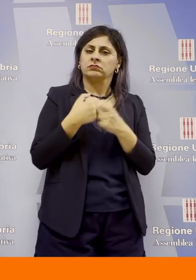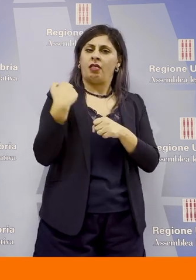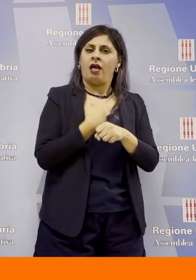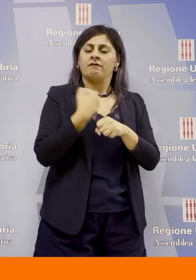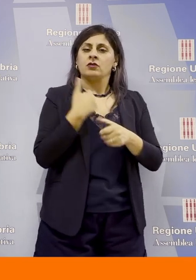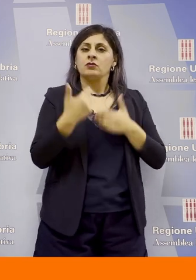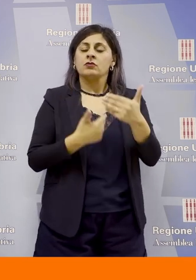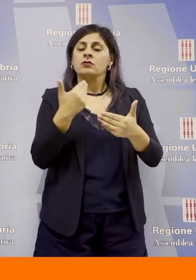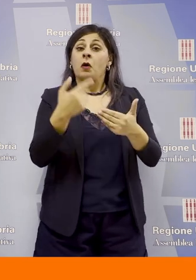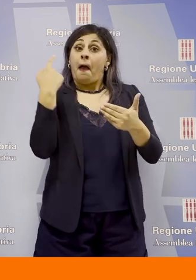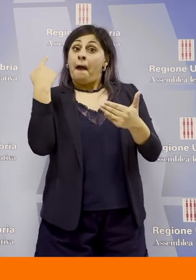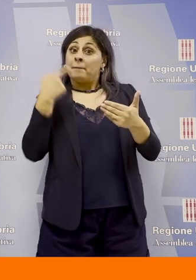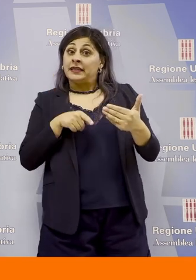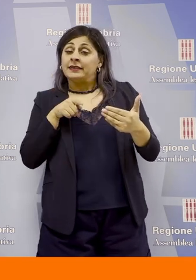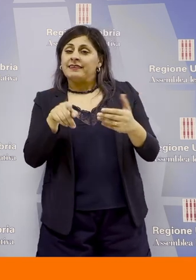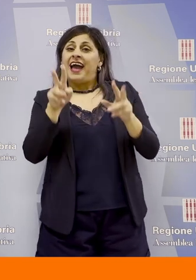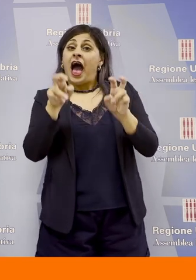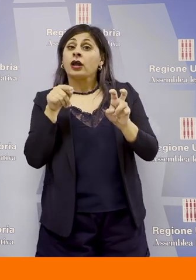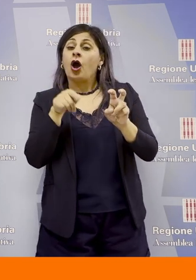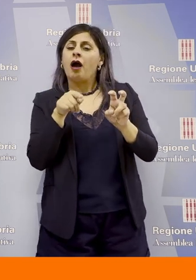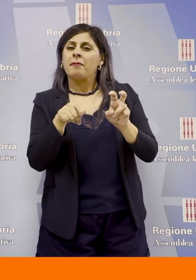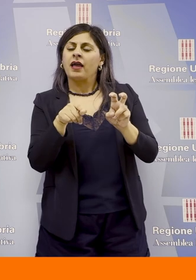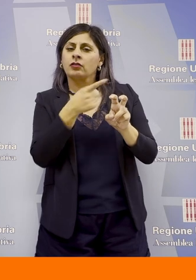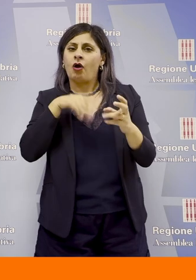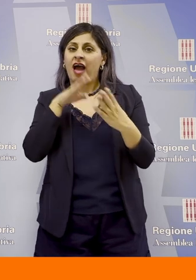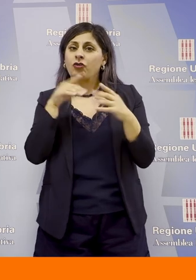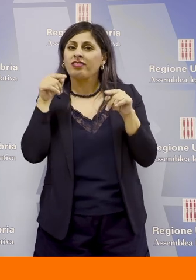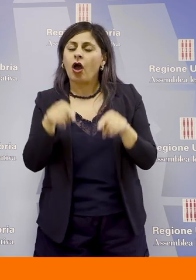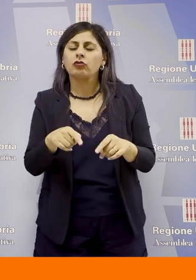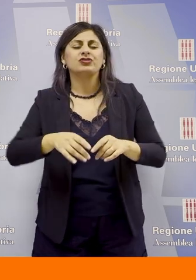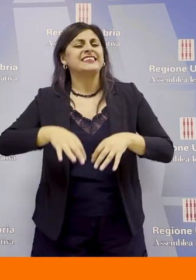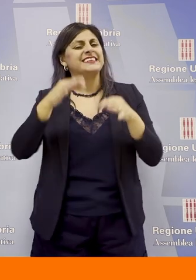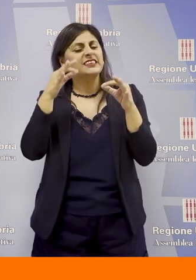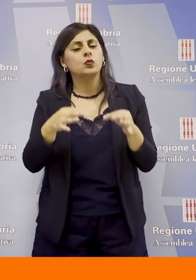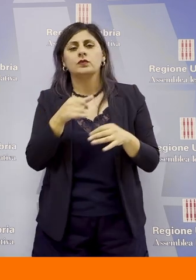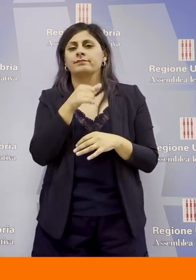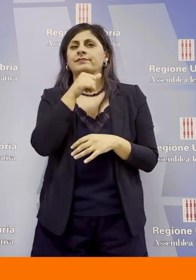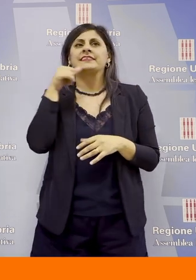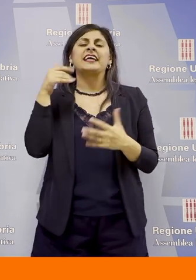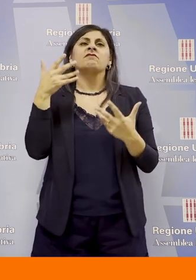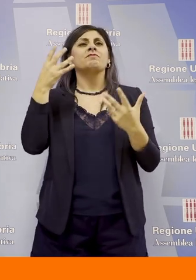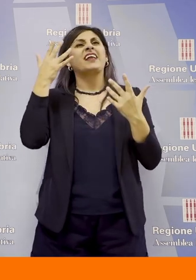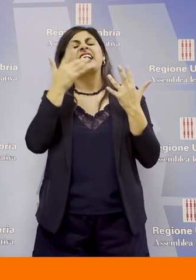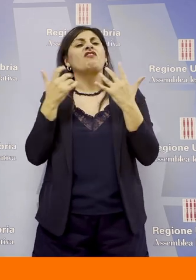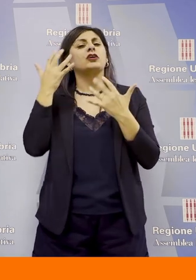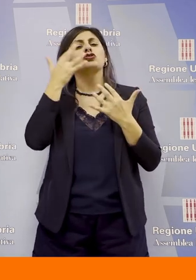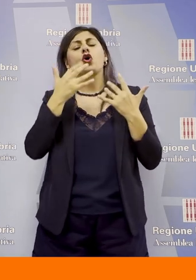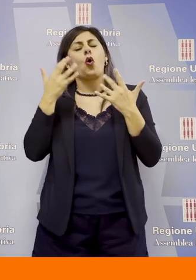su questo fronte, su questo argomento che affrontiamo oggi sicuramente c'è bisogno di una riflessione importante da